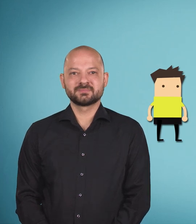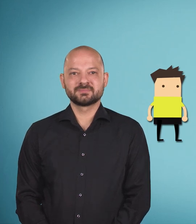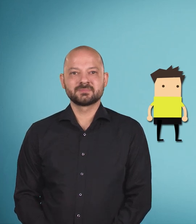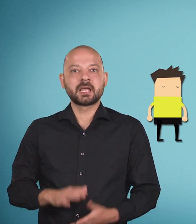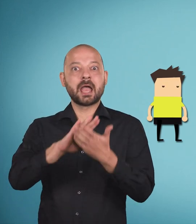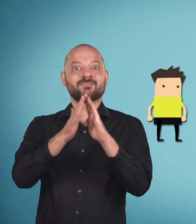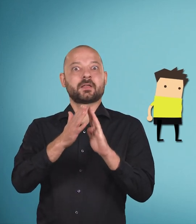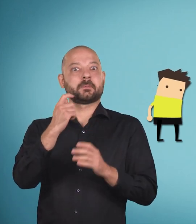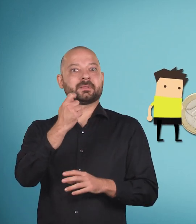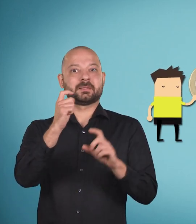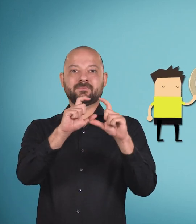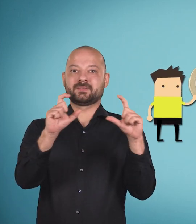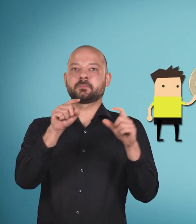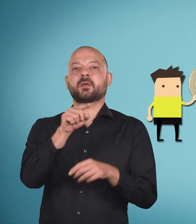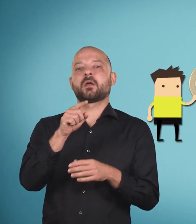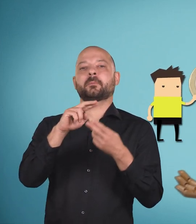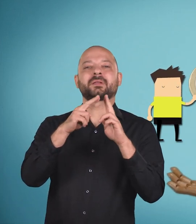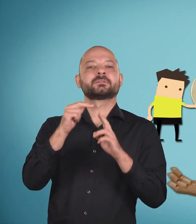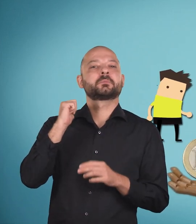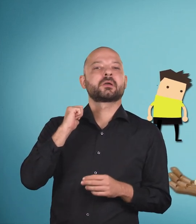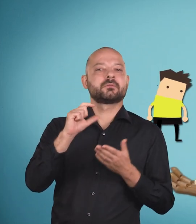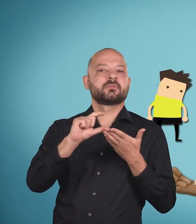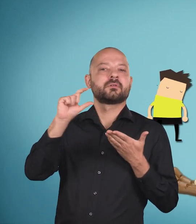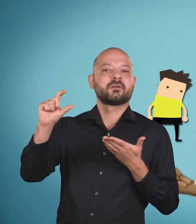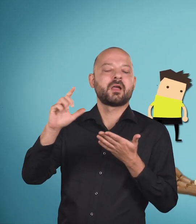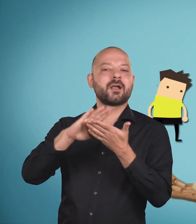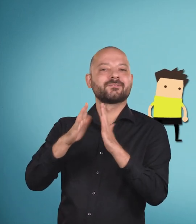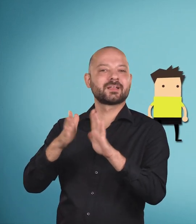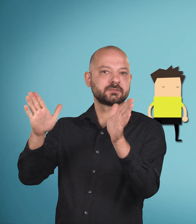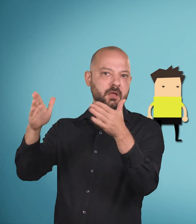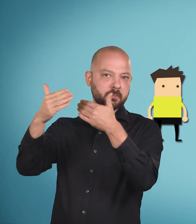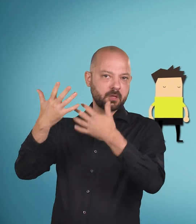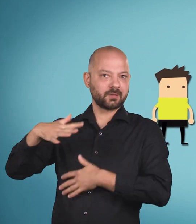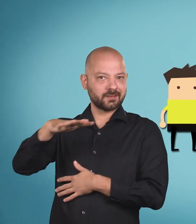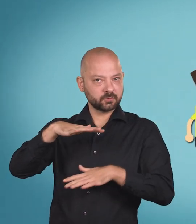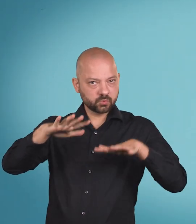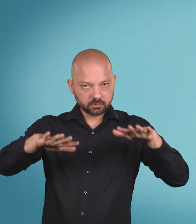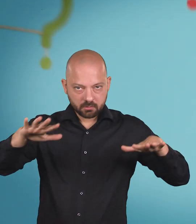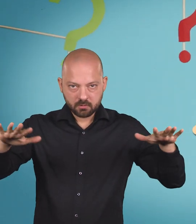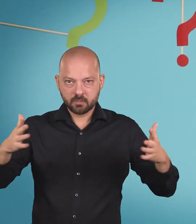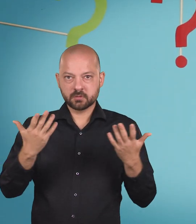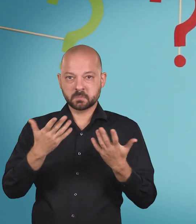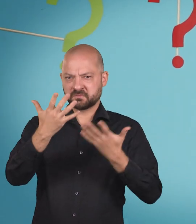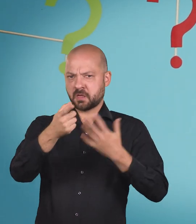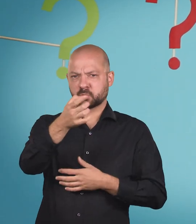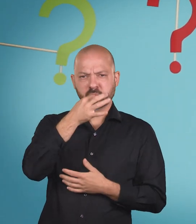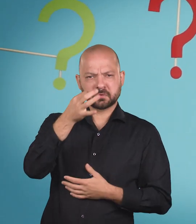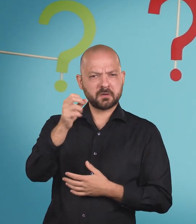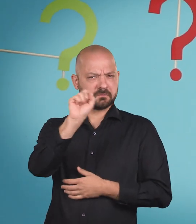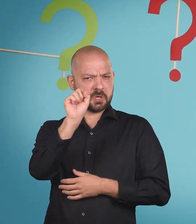Als Handwerksbetrieb zahlen Sie einen Mitgliedsbeitrag an Ihre regionale Handwerkskammer. Und vielleicht fragen Sie sich, warum eigentlich?